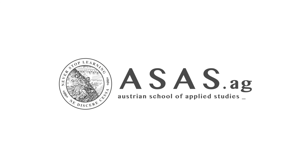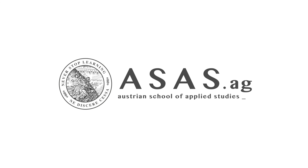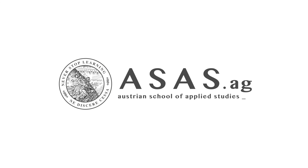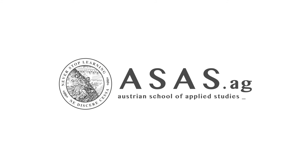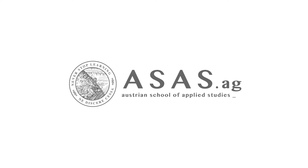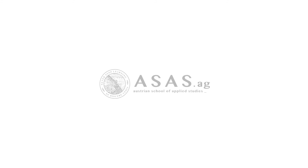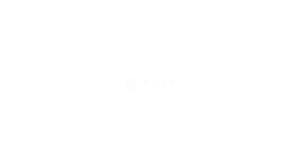.mschwebeprechner.com und